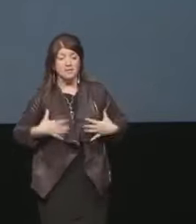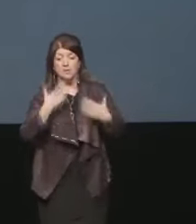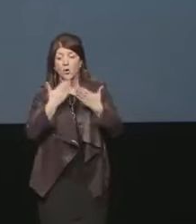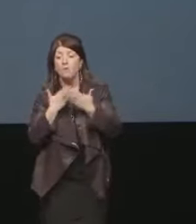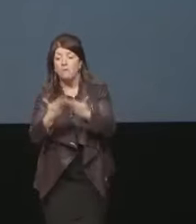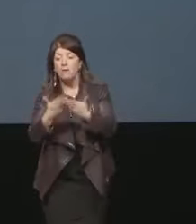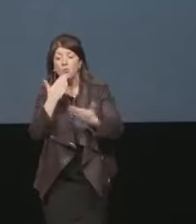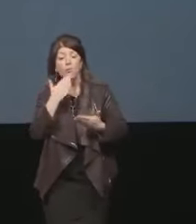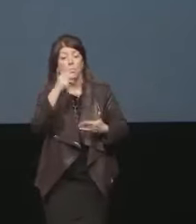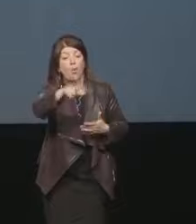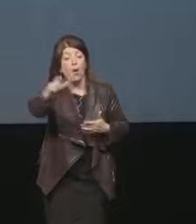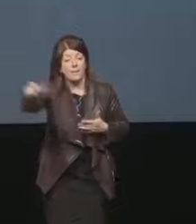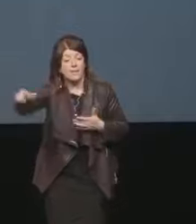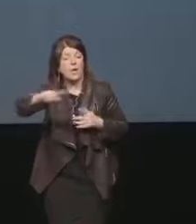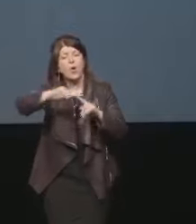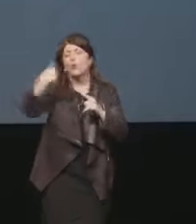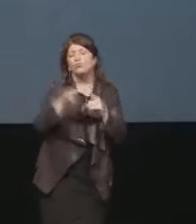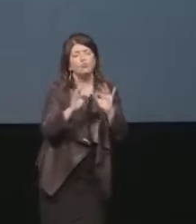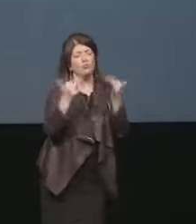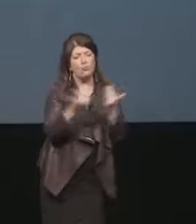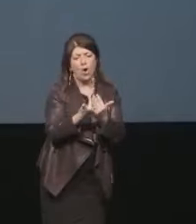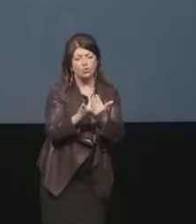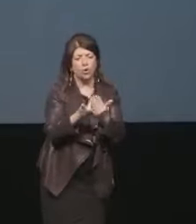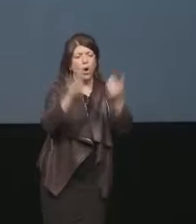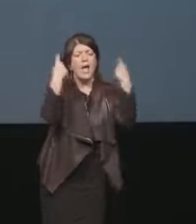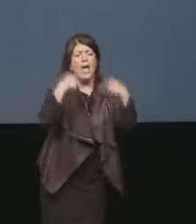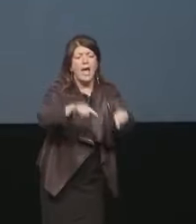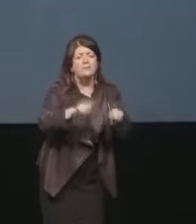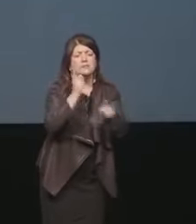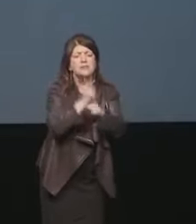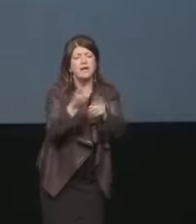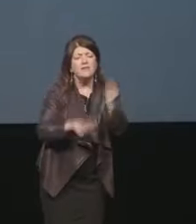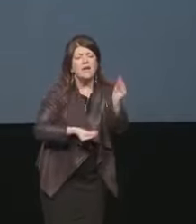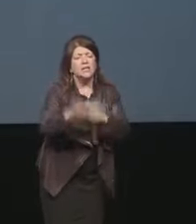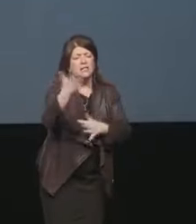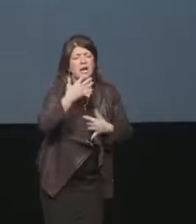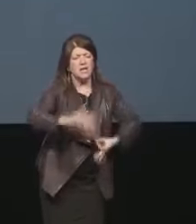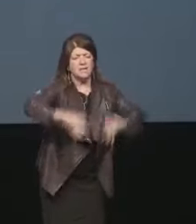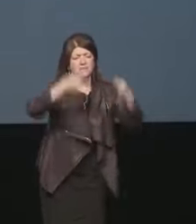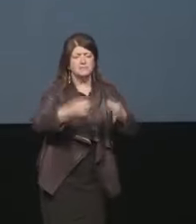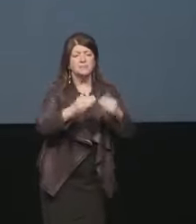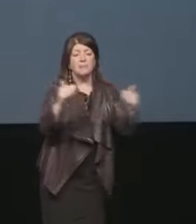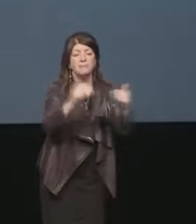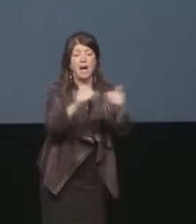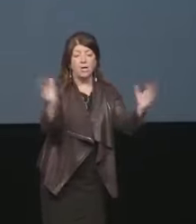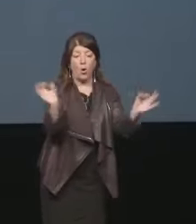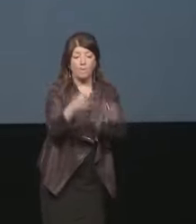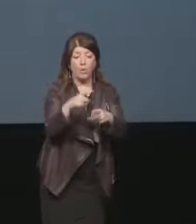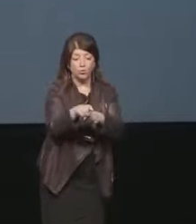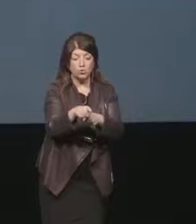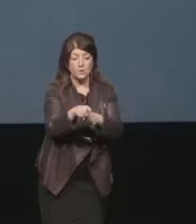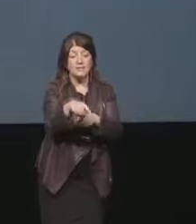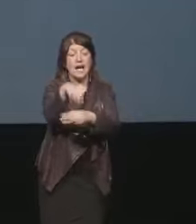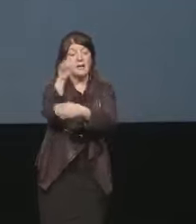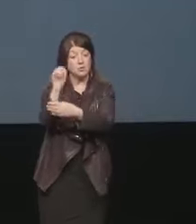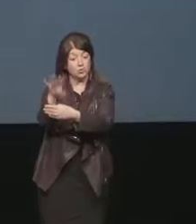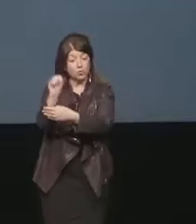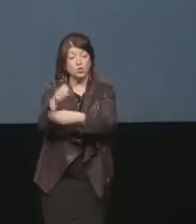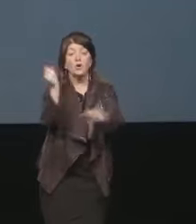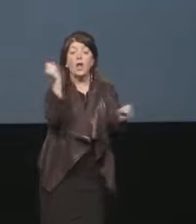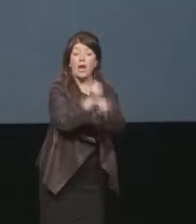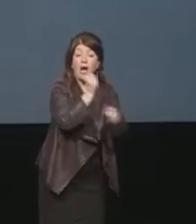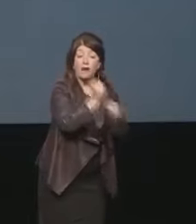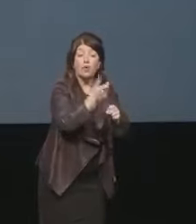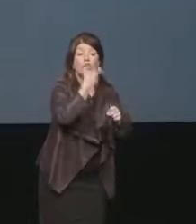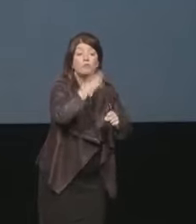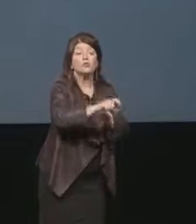essi si trovino, in tutto il mondo e in grado di assicurare pari opportunità rispetto all'istruzione e al lavoro affinché noi si possa formare dei futuri